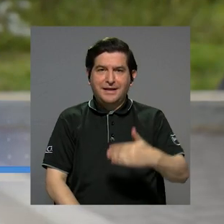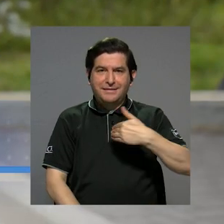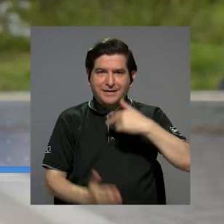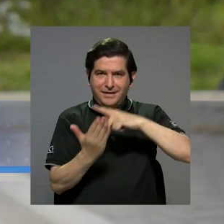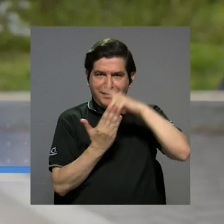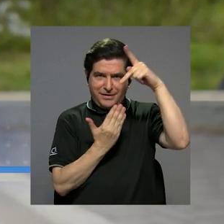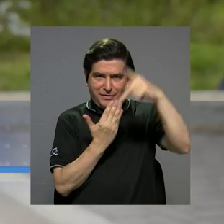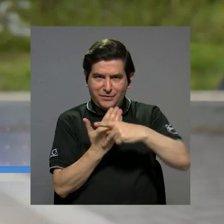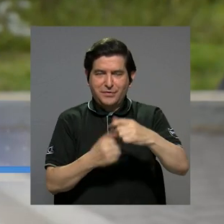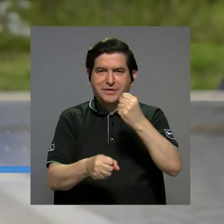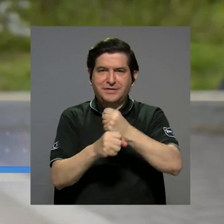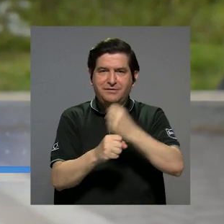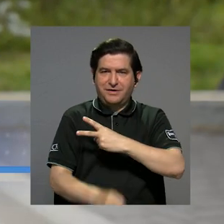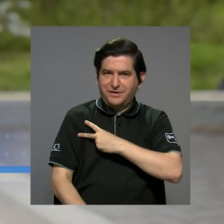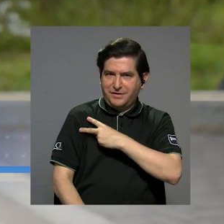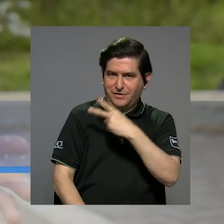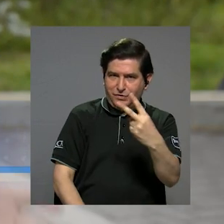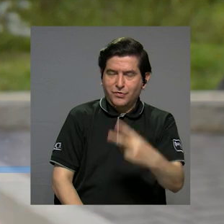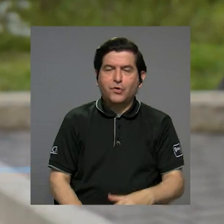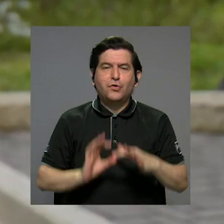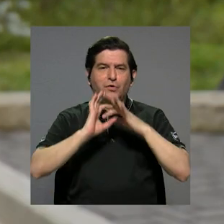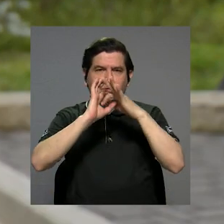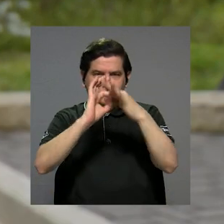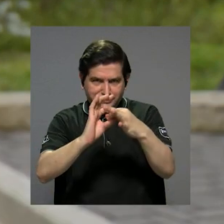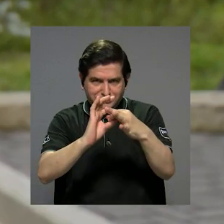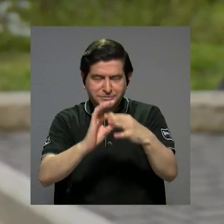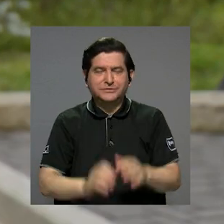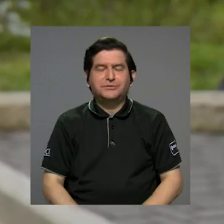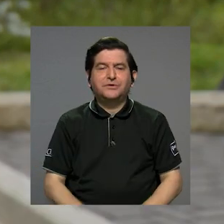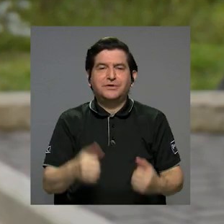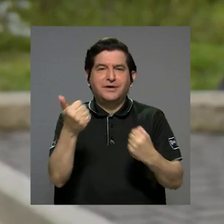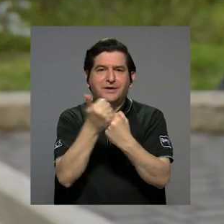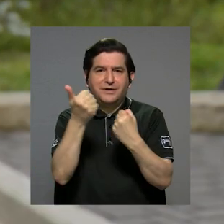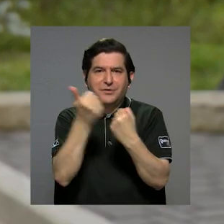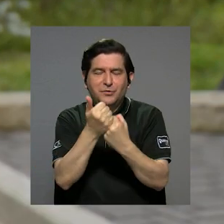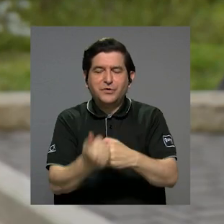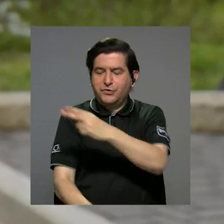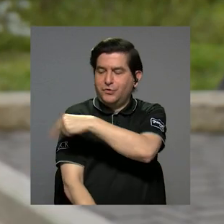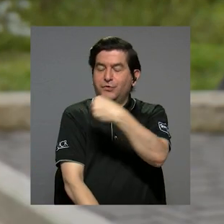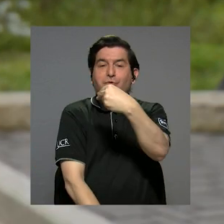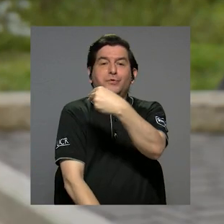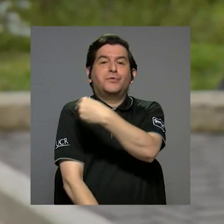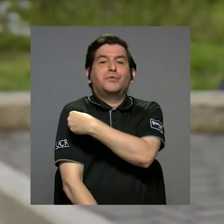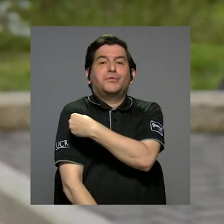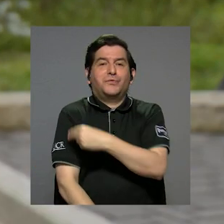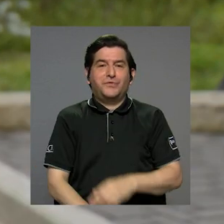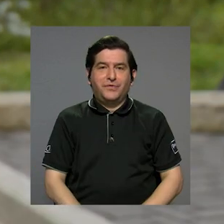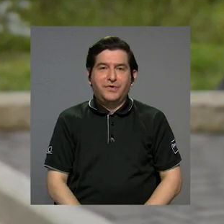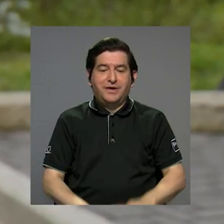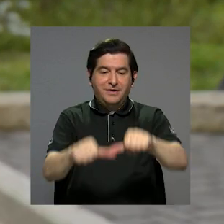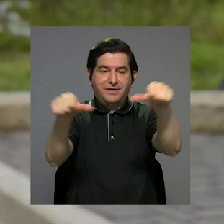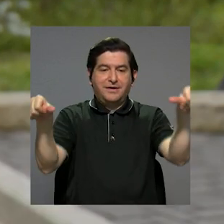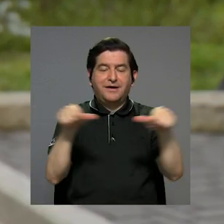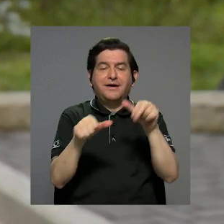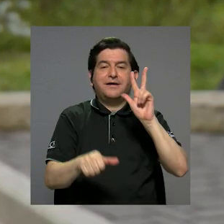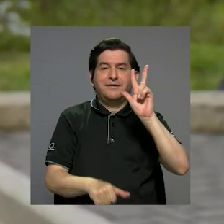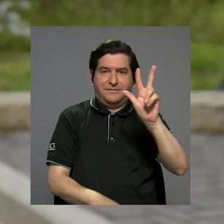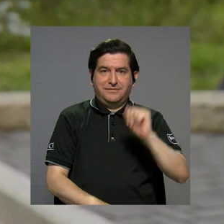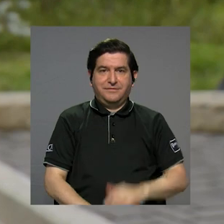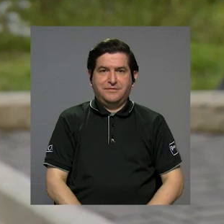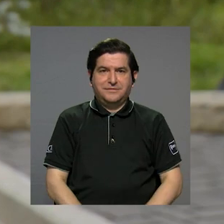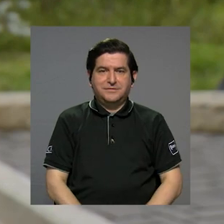un programa de voluntariado relacionado con apoyo a la Cruz Roja en el sector 3.